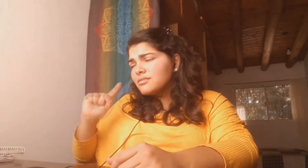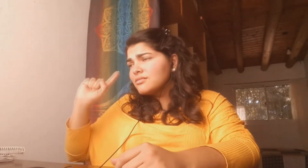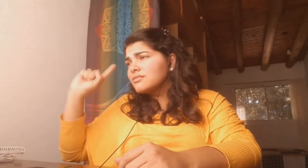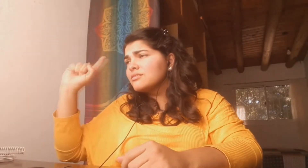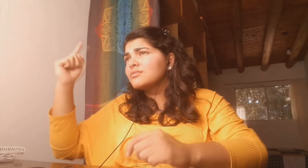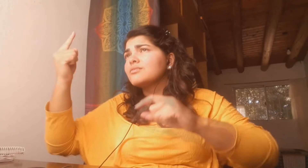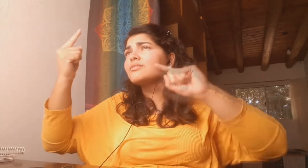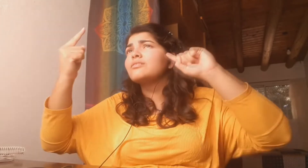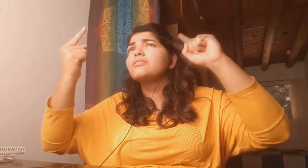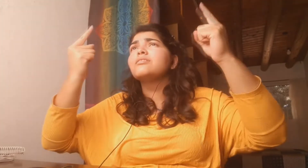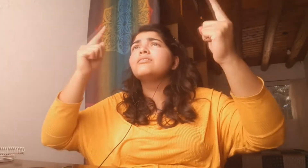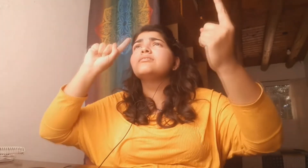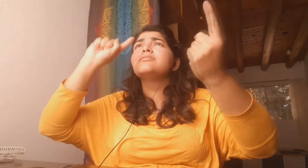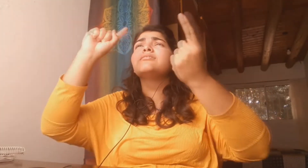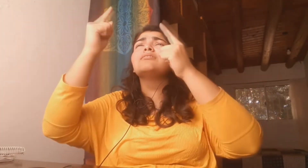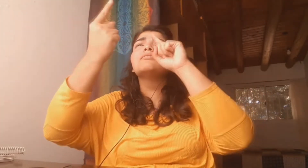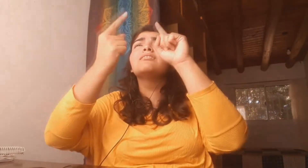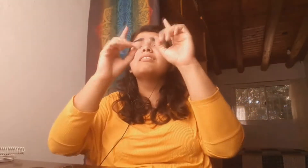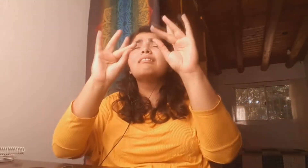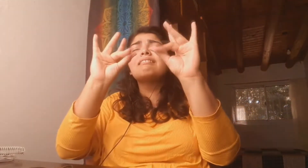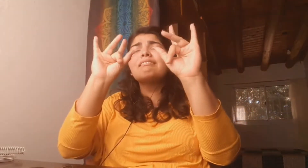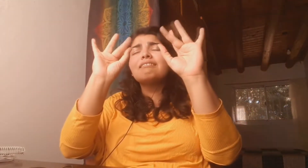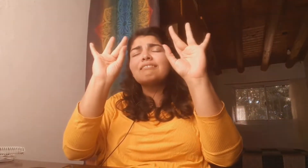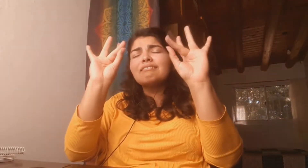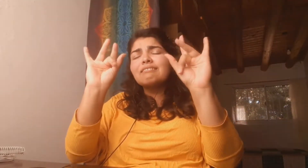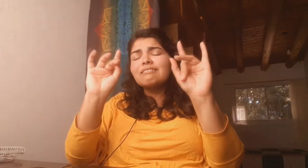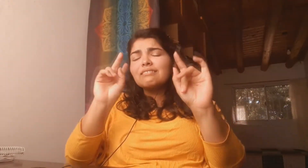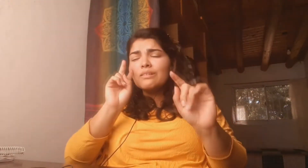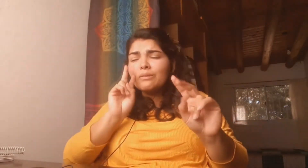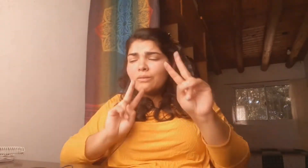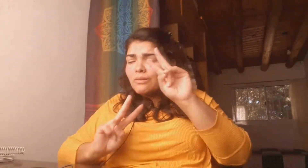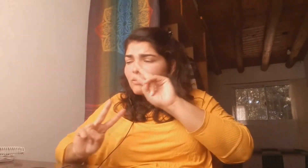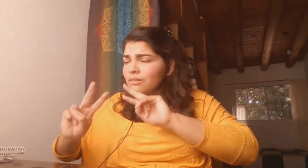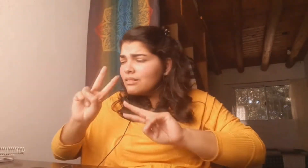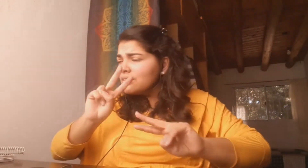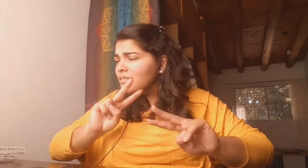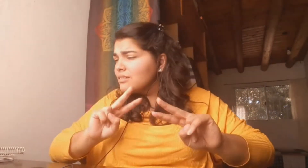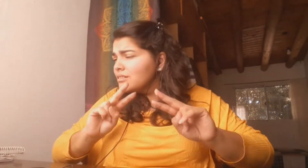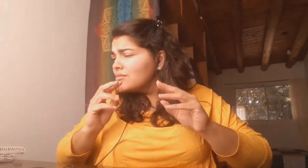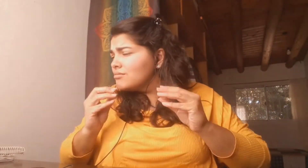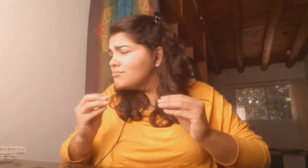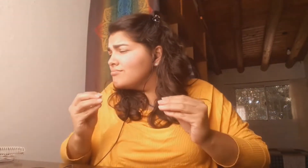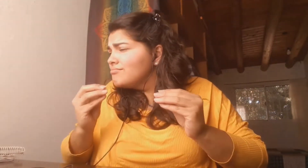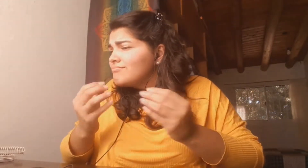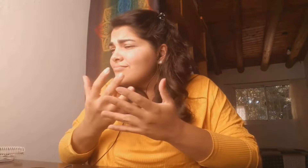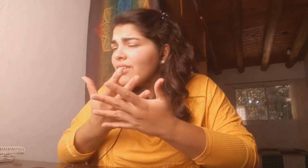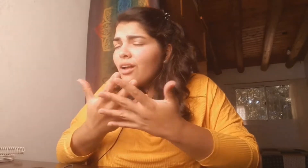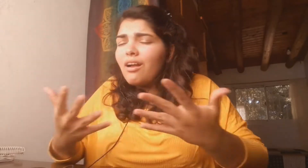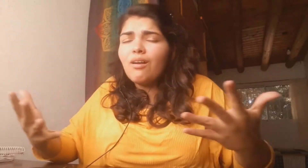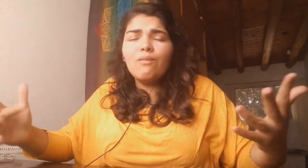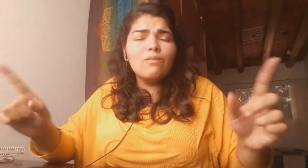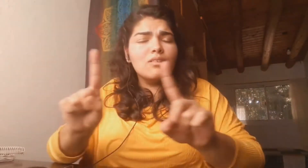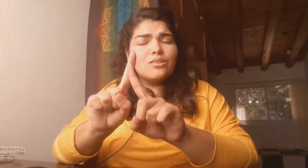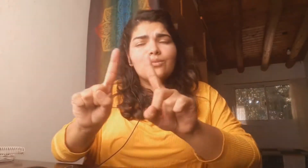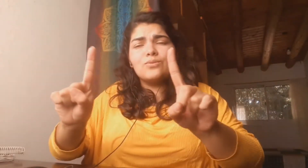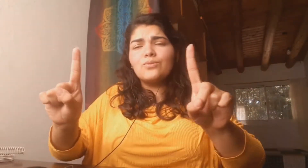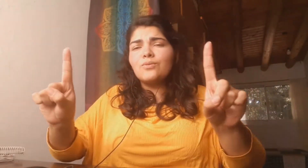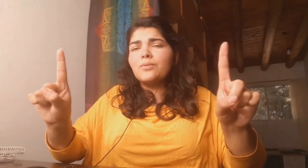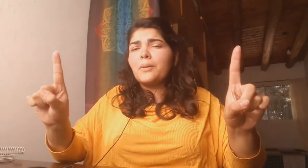gusta estar muy solos, buscamos mil maneras de vencer la estupidez.